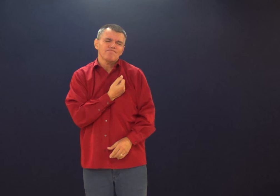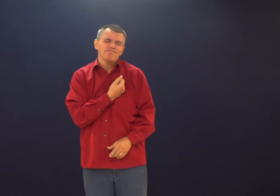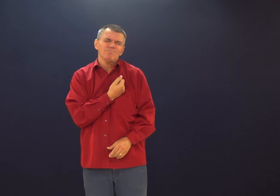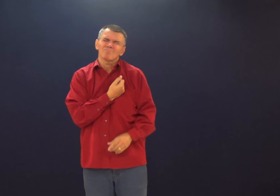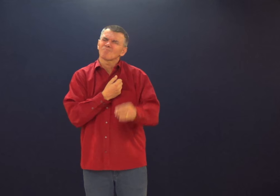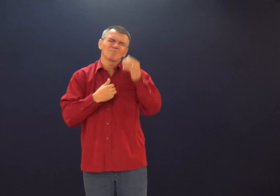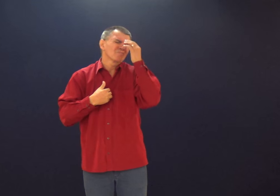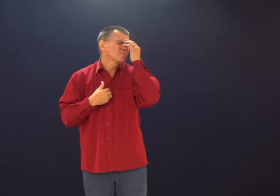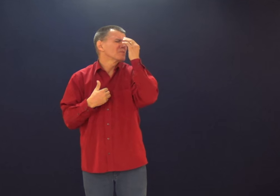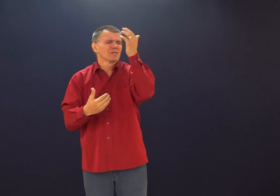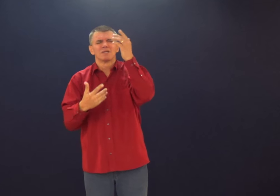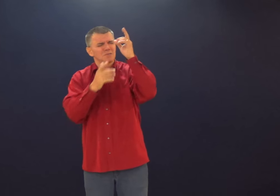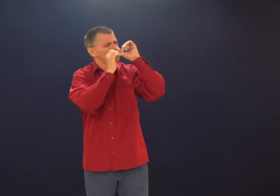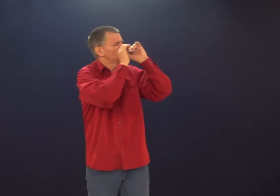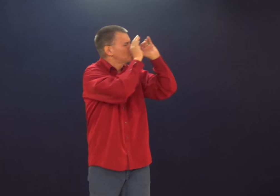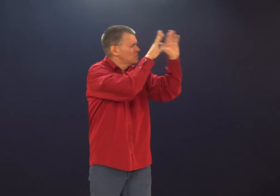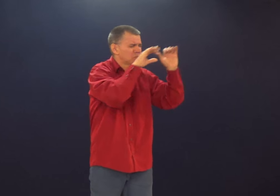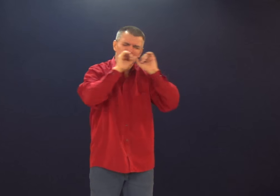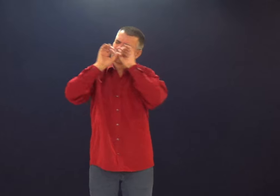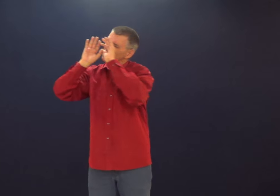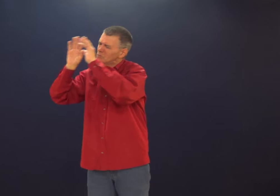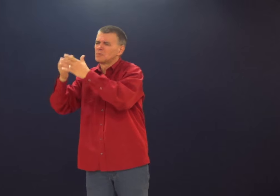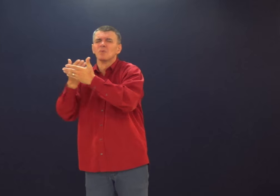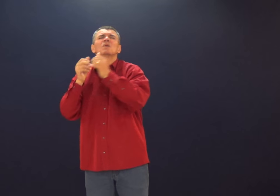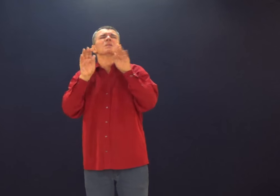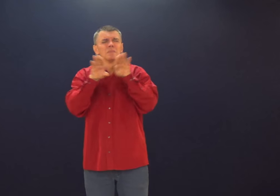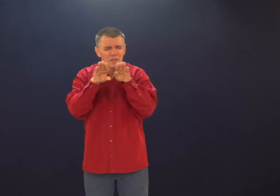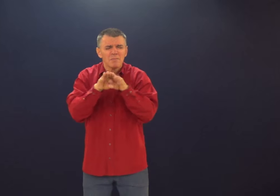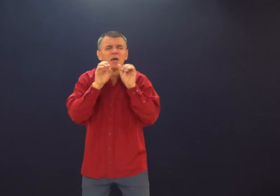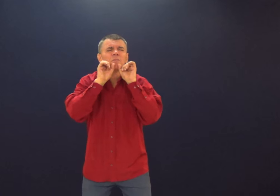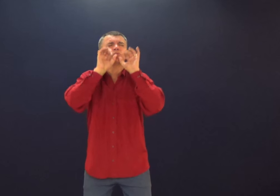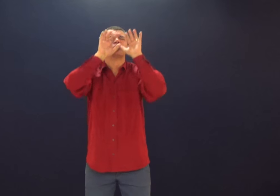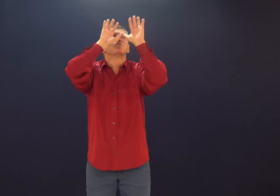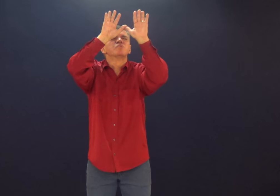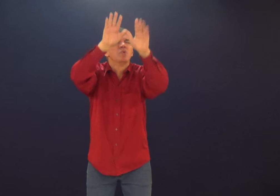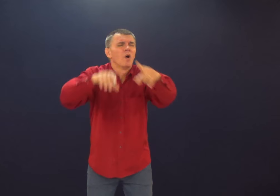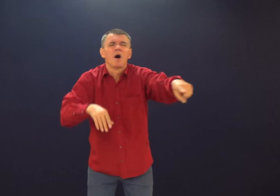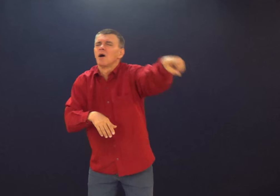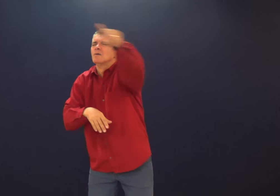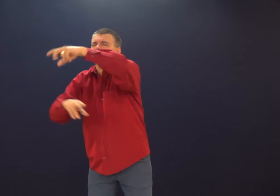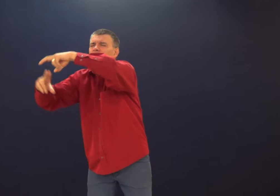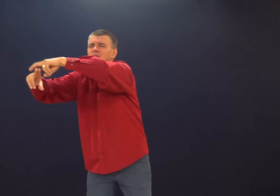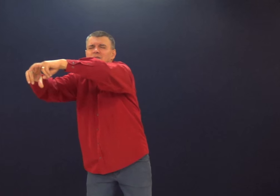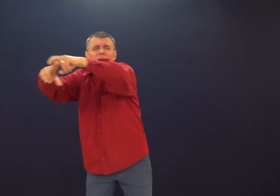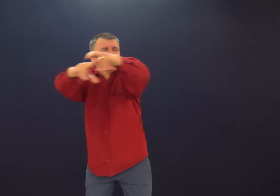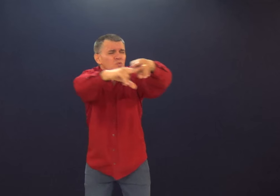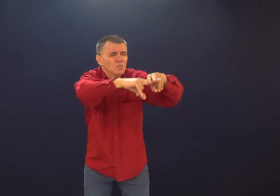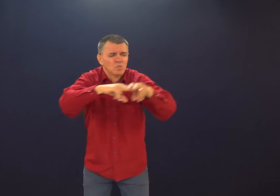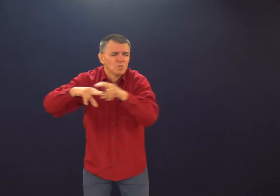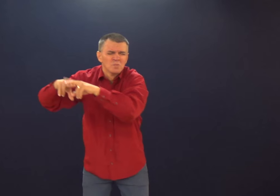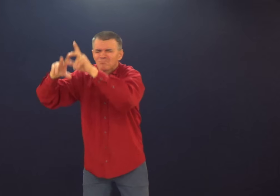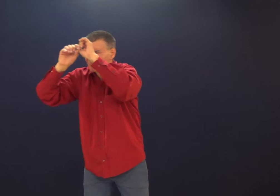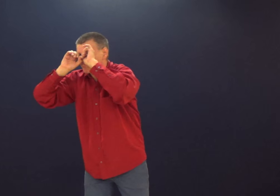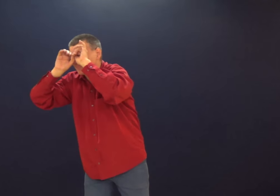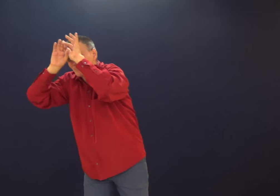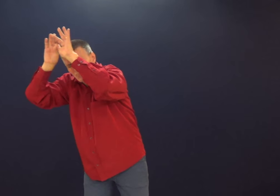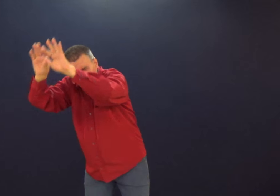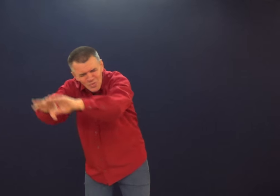Eu faço para os senhores perdoar, Deus. e muito obrigado. Peço que o Senhor abençoe as pessoas que estão sentadas